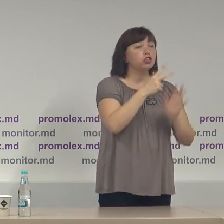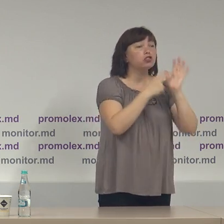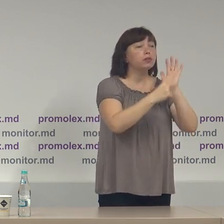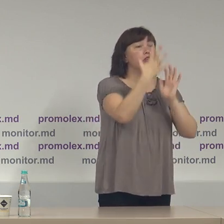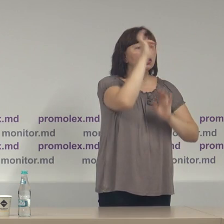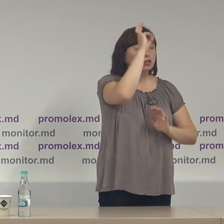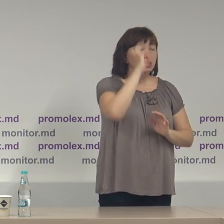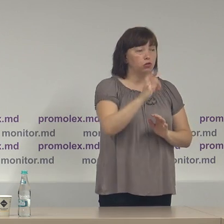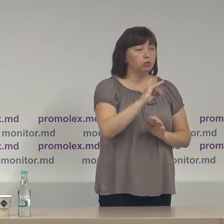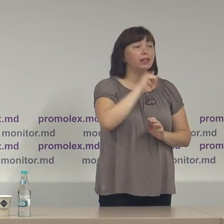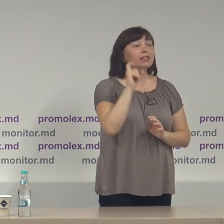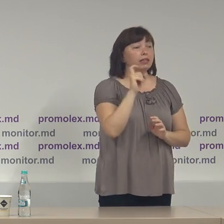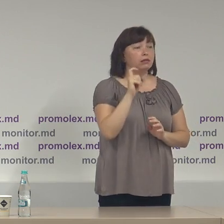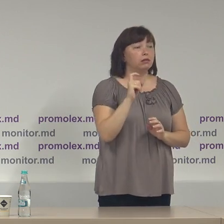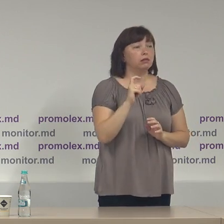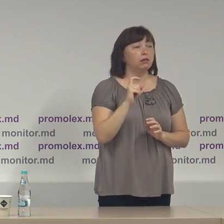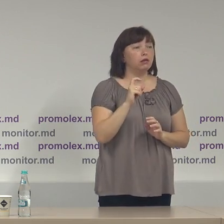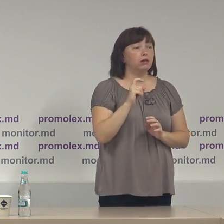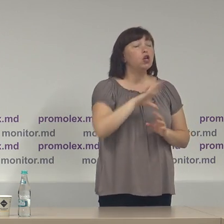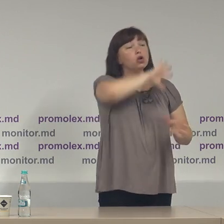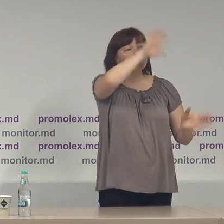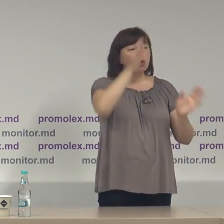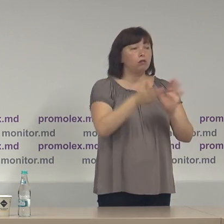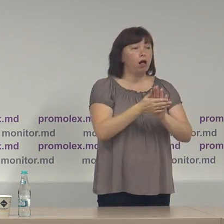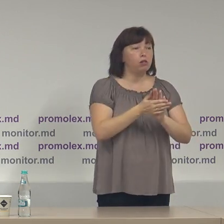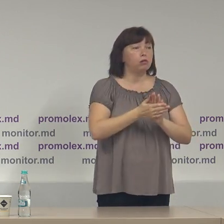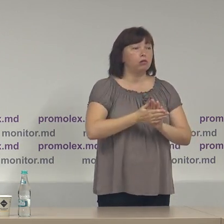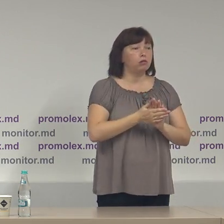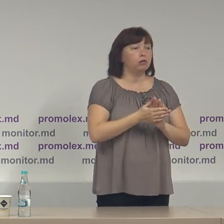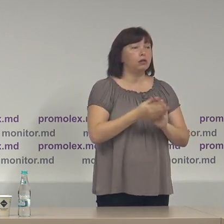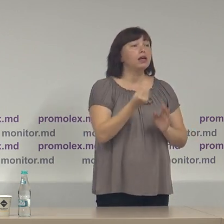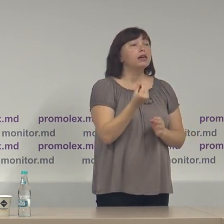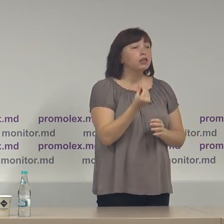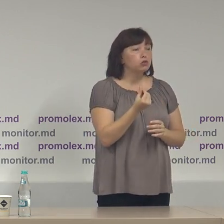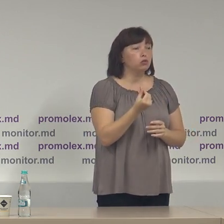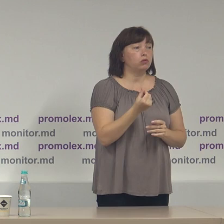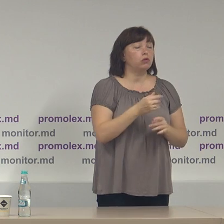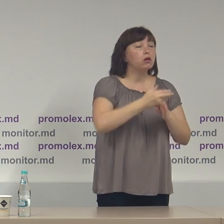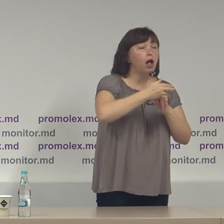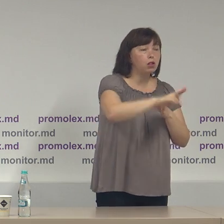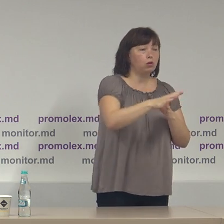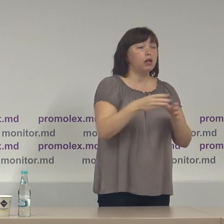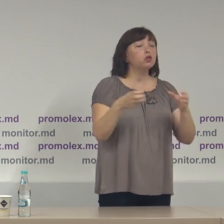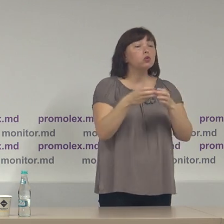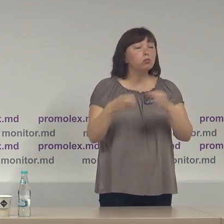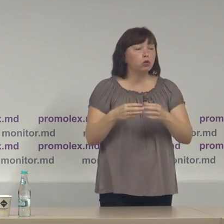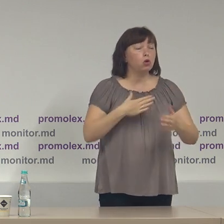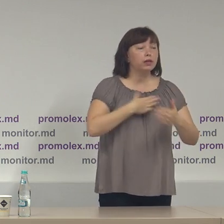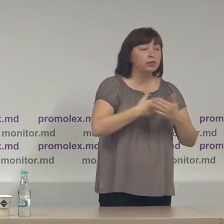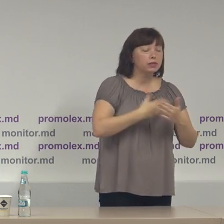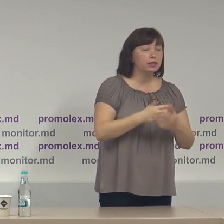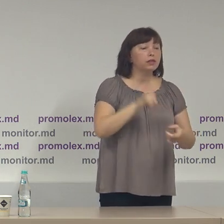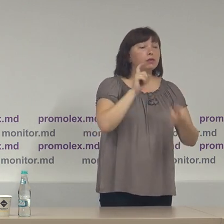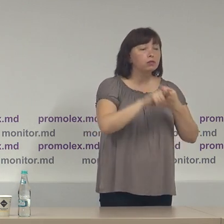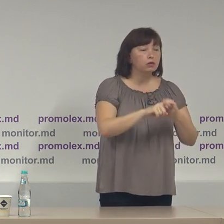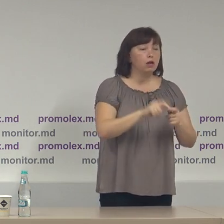% din totalul resursilor alocate pentru grupurile de inițiativă țin de